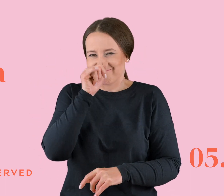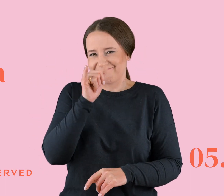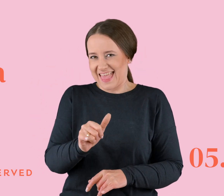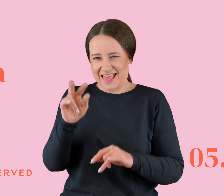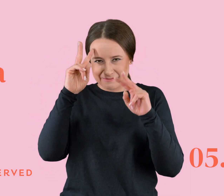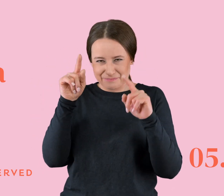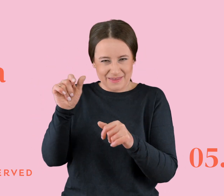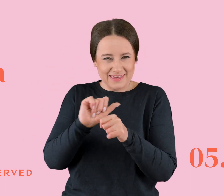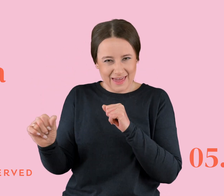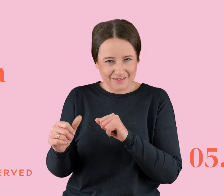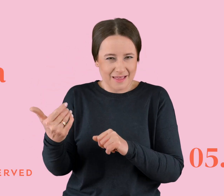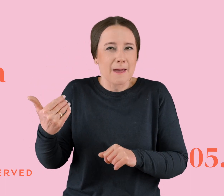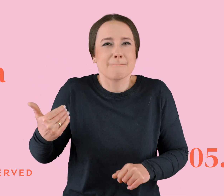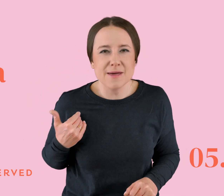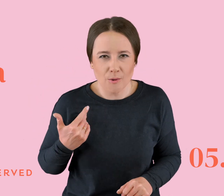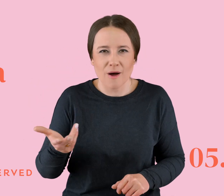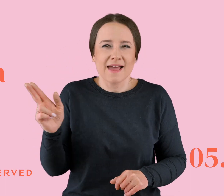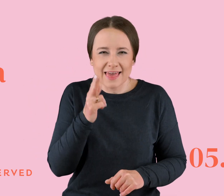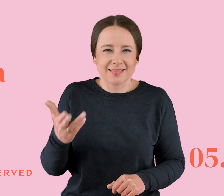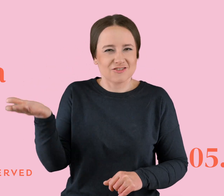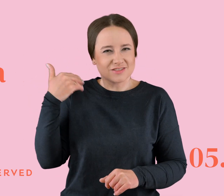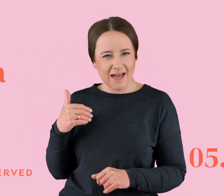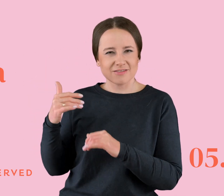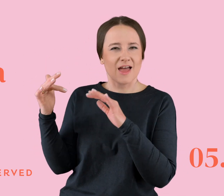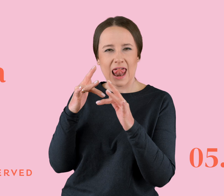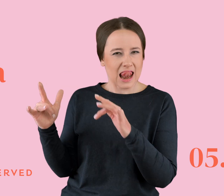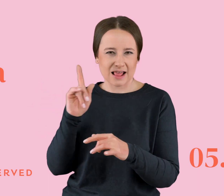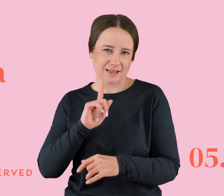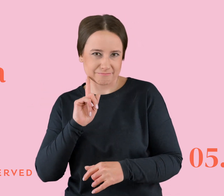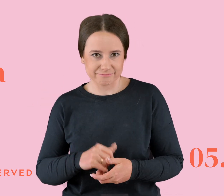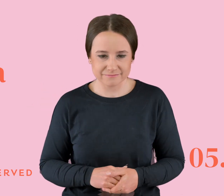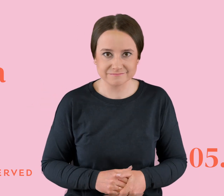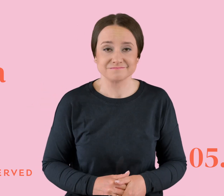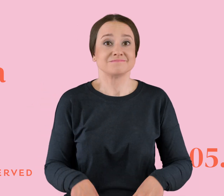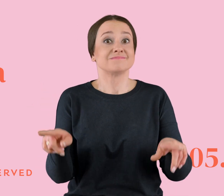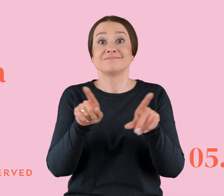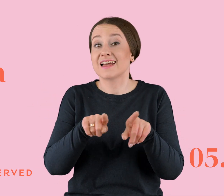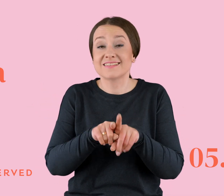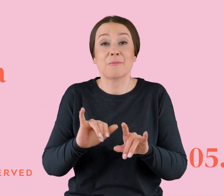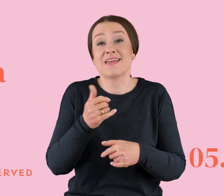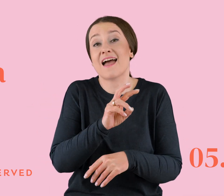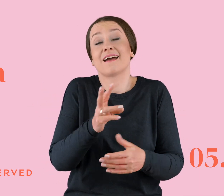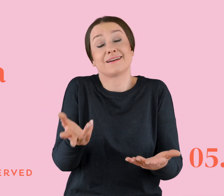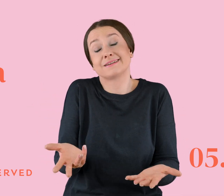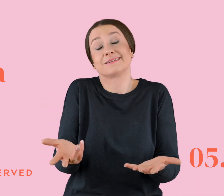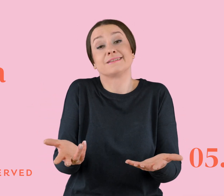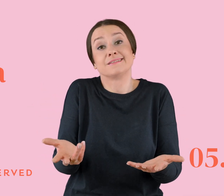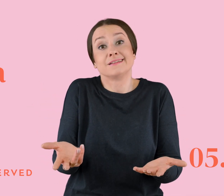relacji kiedyś była. Tak jak nie dowiedzieliście by się, tak jak kolejny cytat, też przyjaciółka idiotka walcząca z